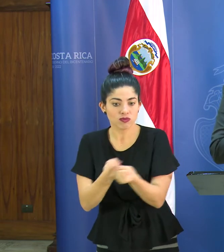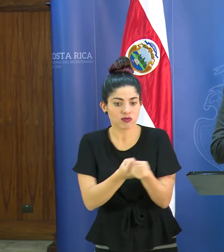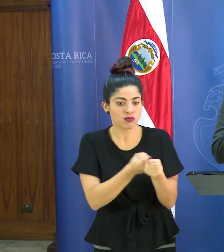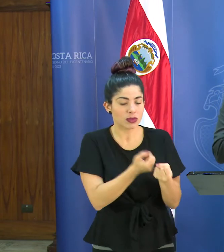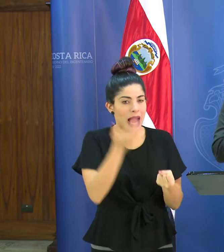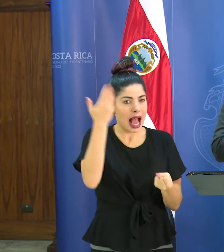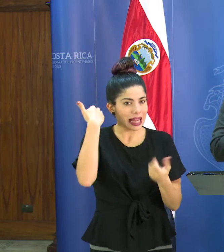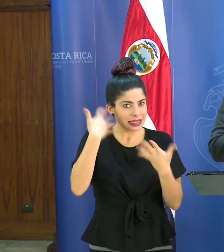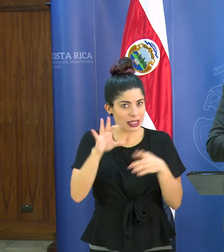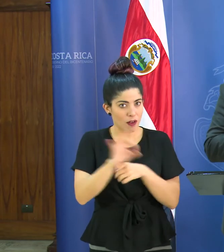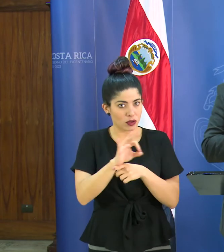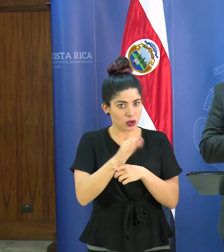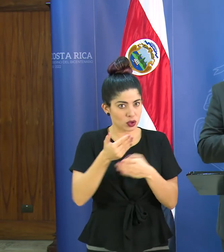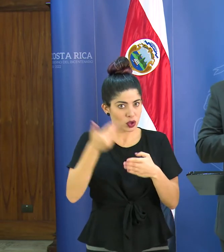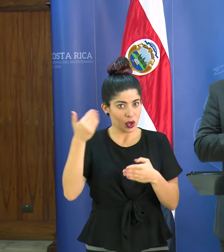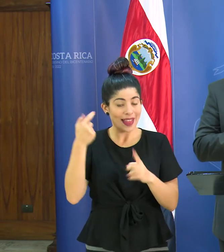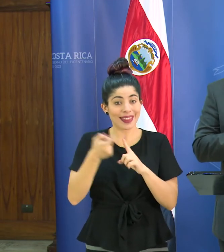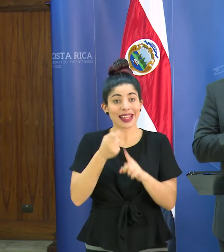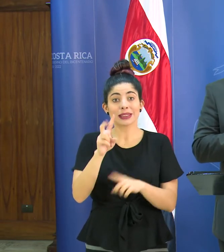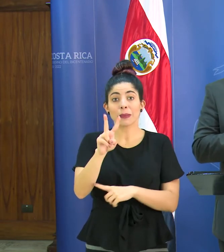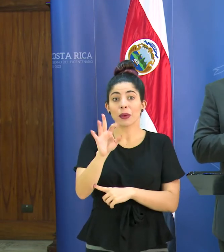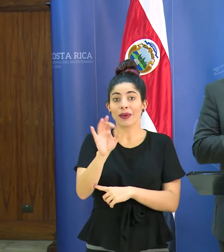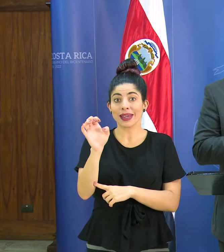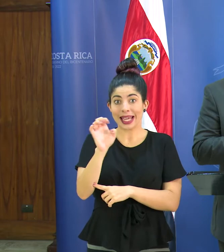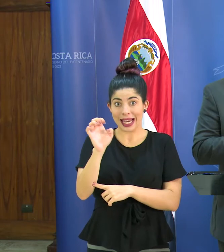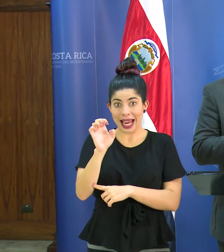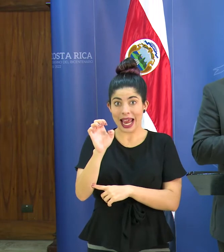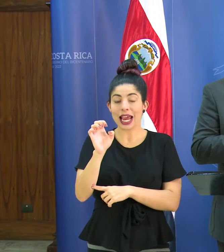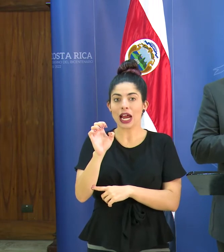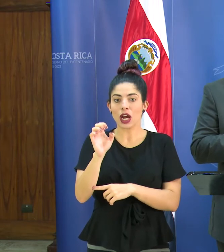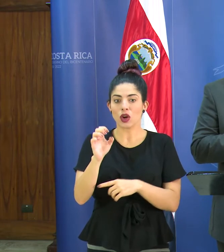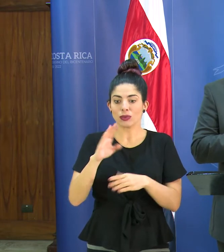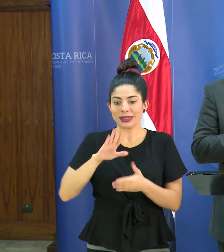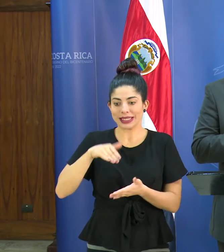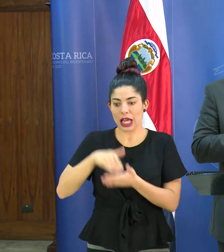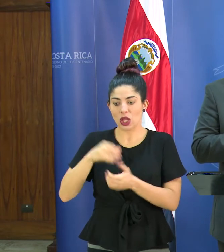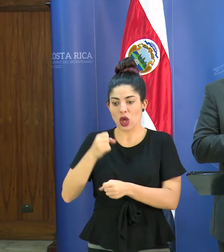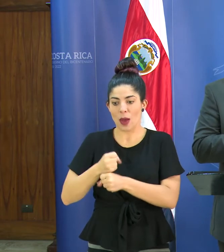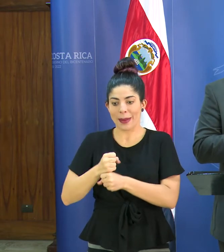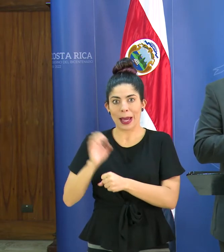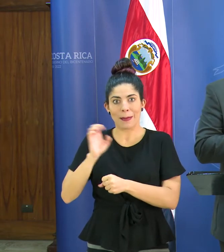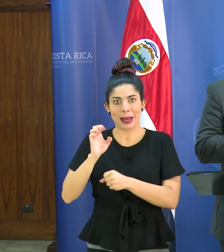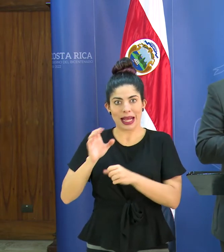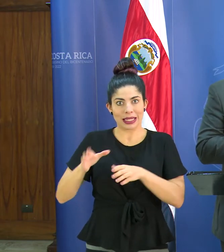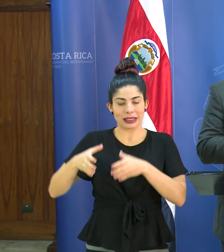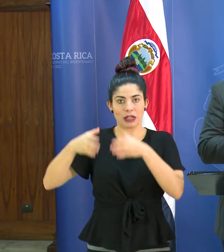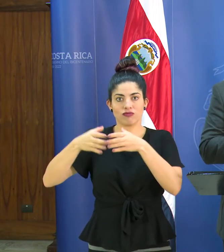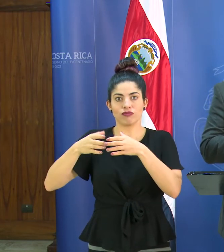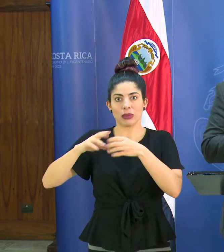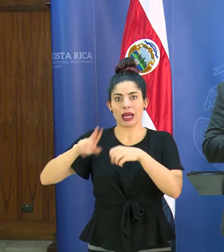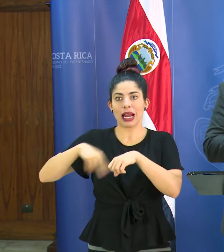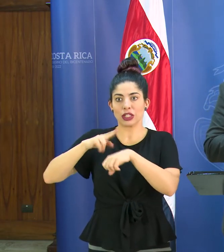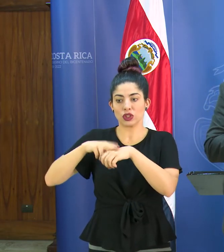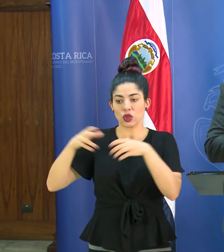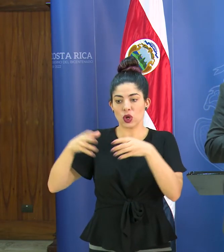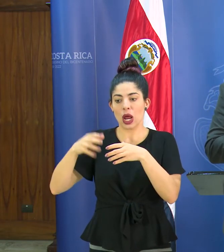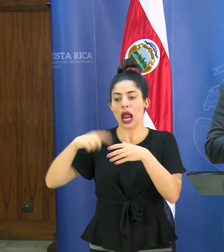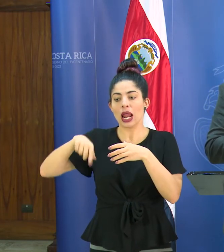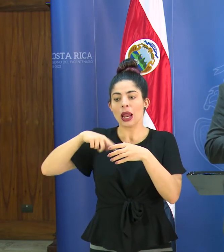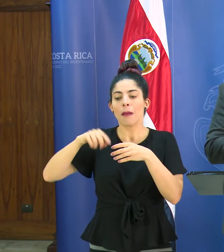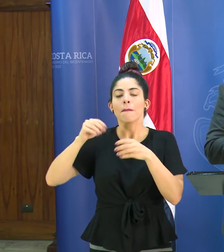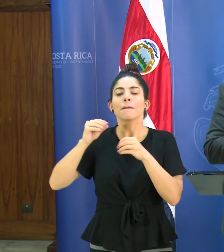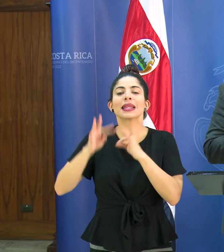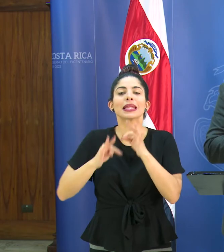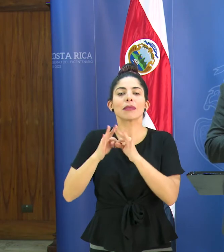funcionando desde el 29 de enero se activó el centro de operaciones de emergencia en una fase más de